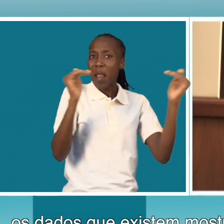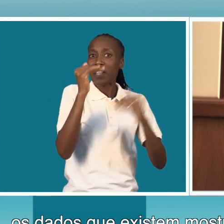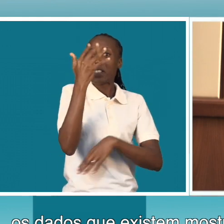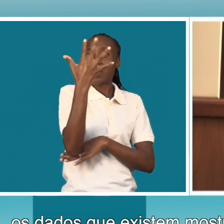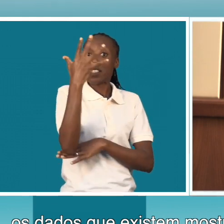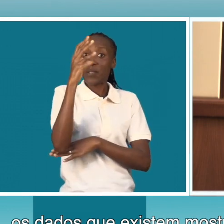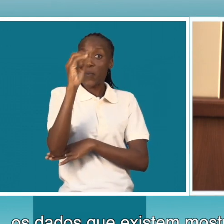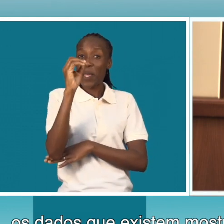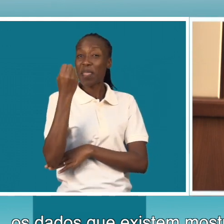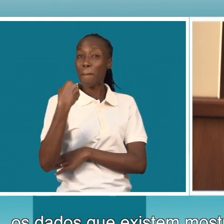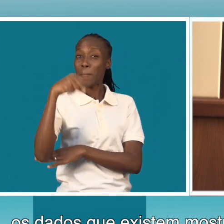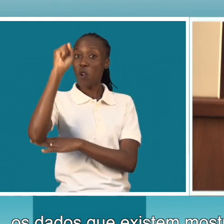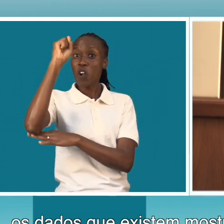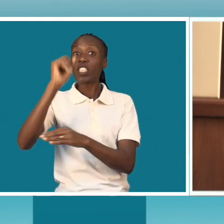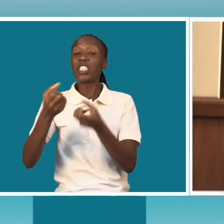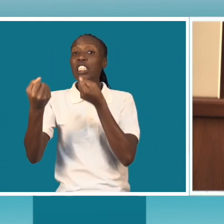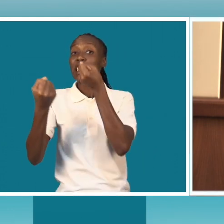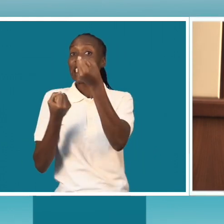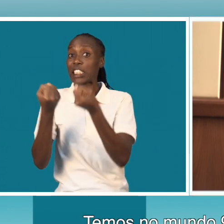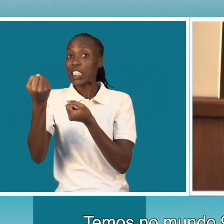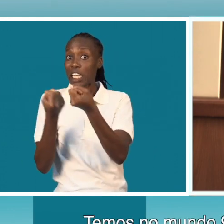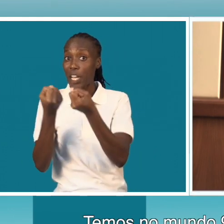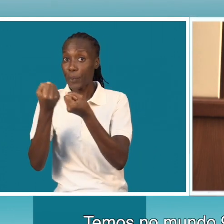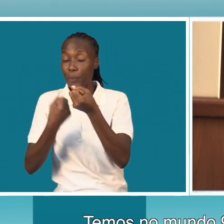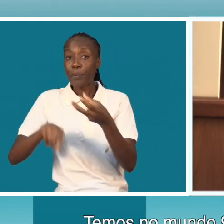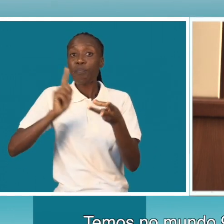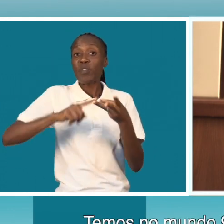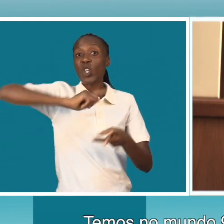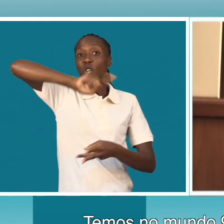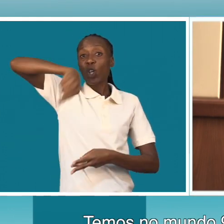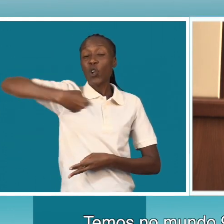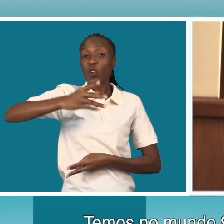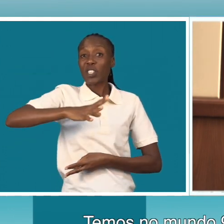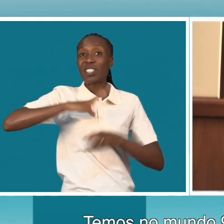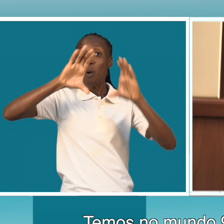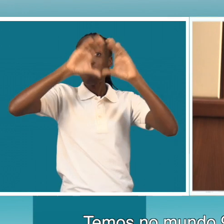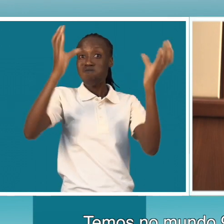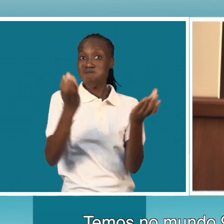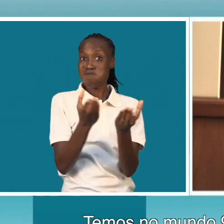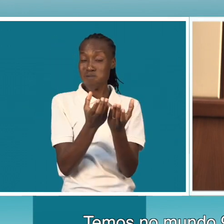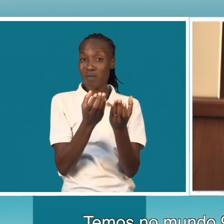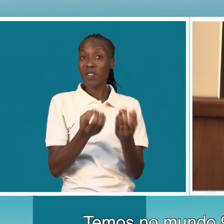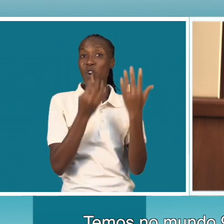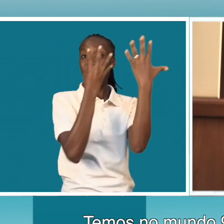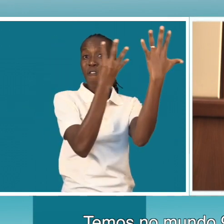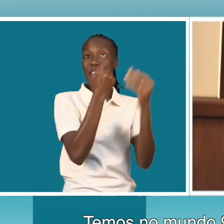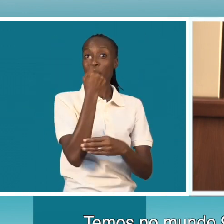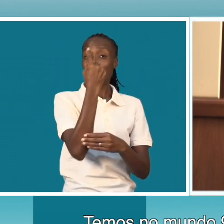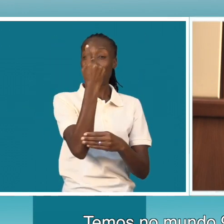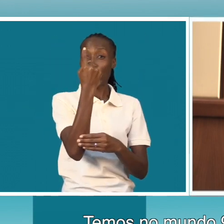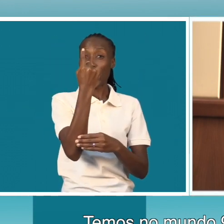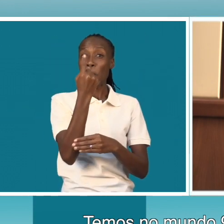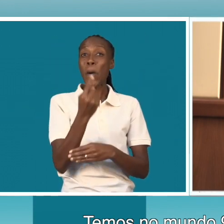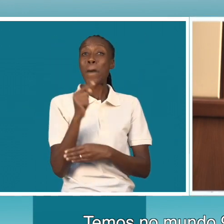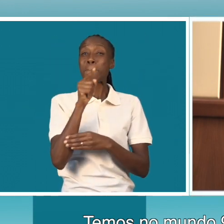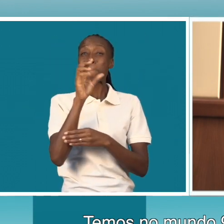50 milhões de viaturas. E nós temos no mundo 91 mil navios registrados.